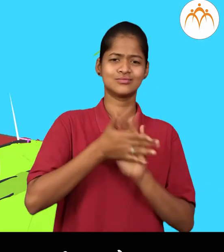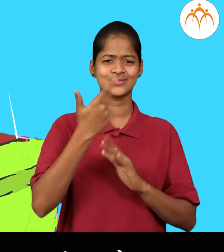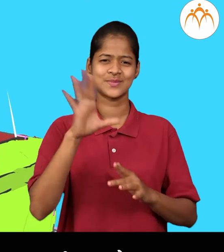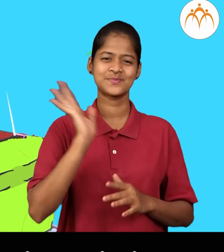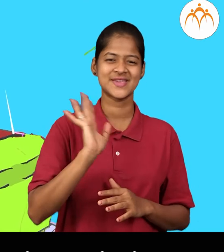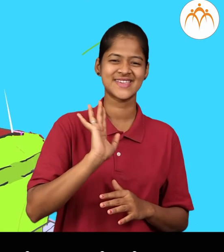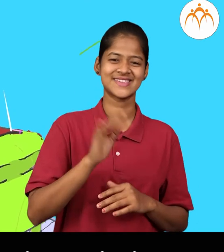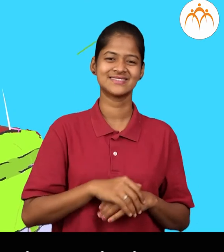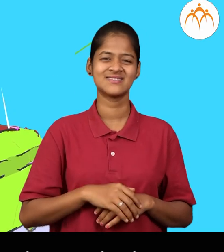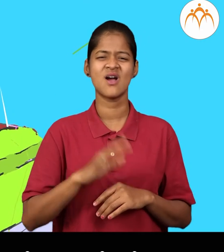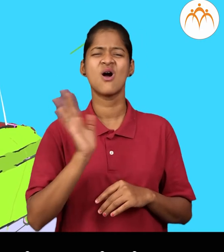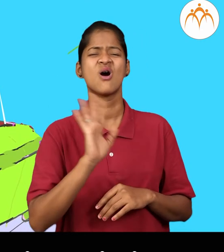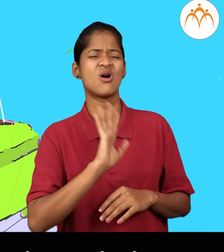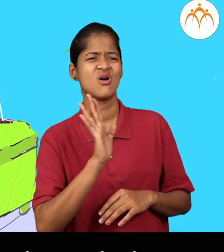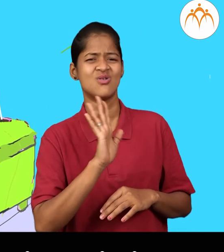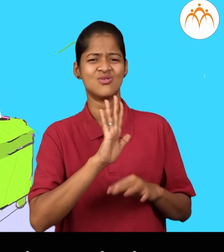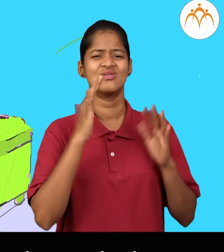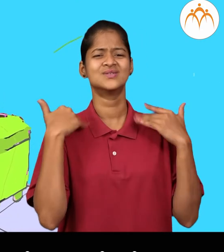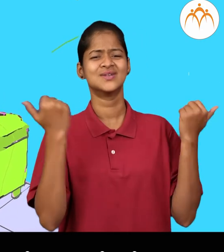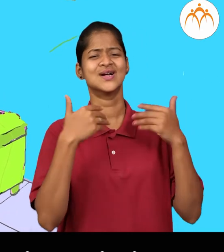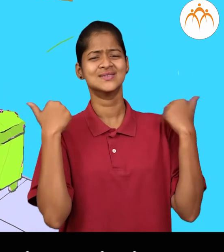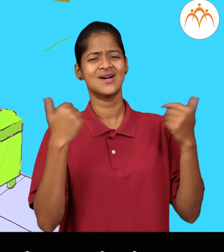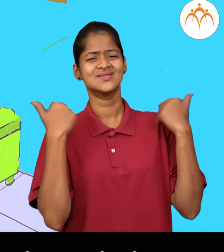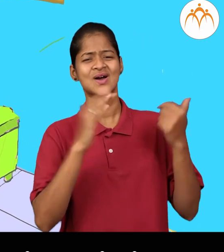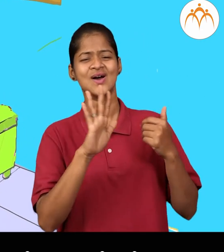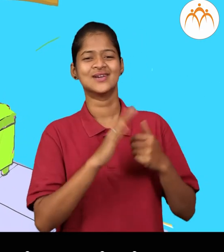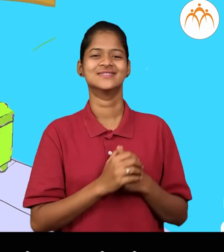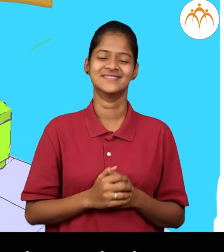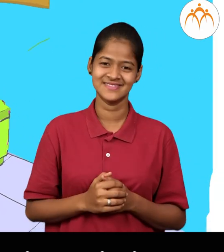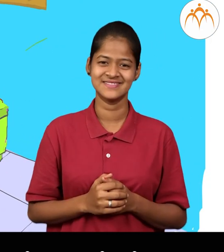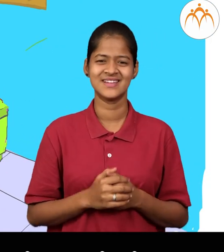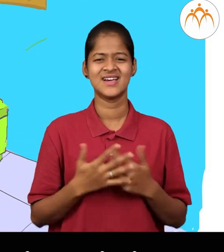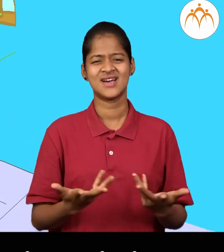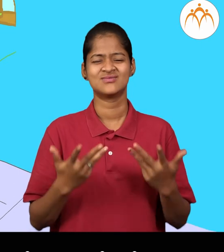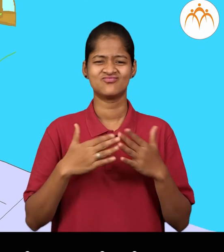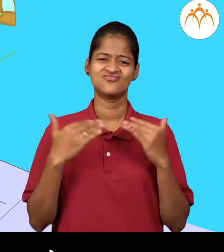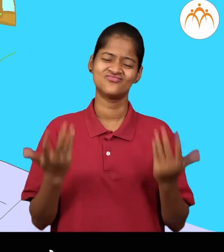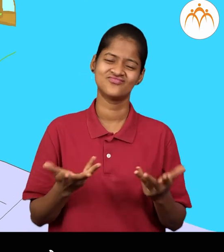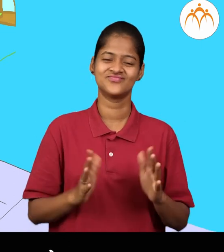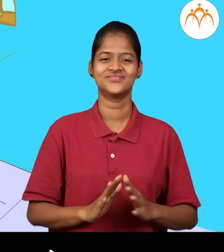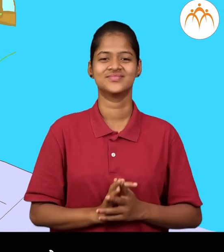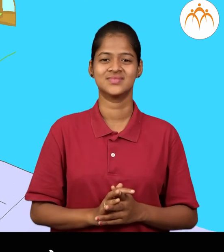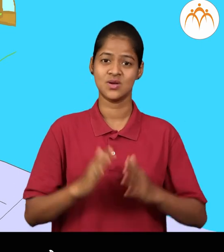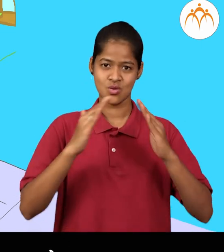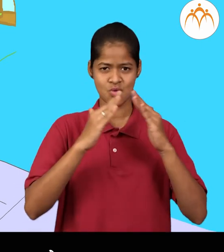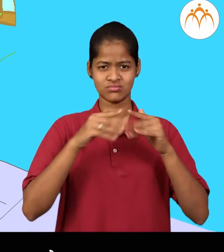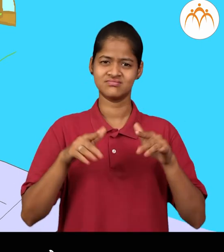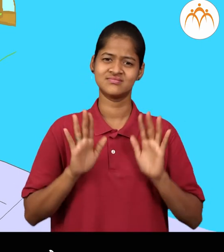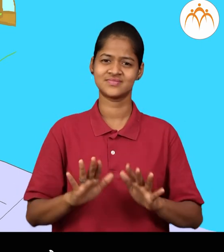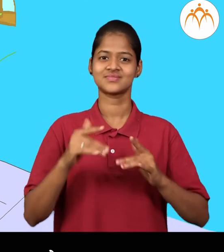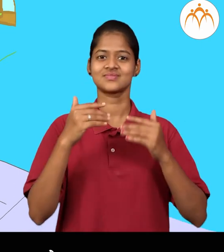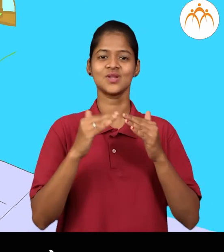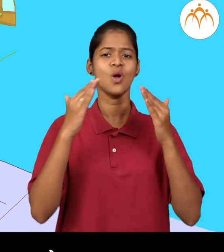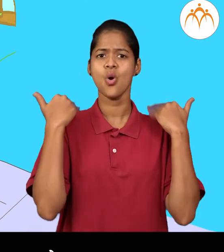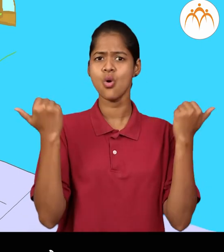मी चाल ले परिराणी नो को ना जाऊस परिराणी परिराणी अरे च्या मी